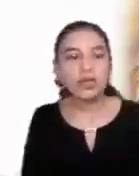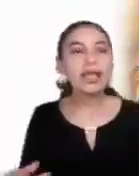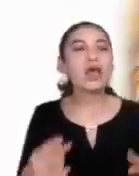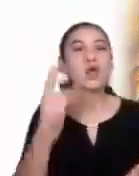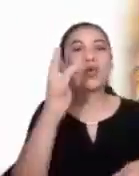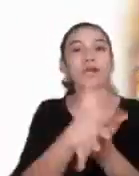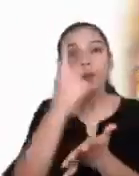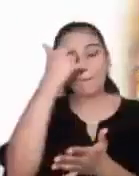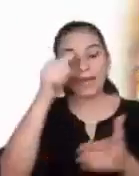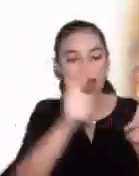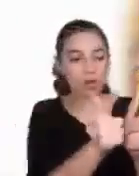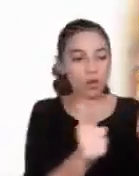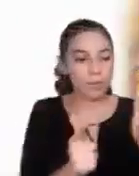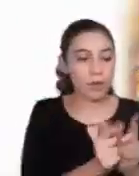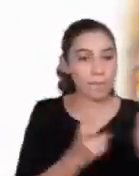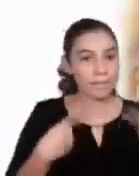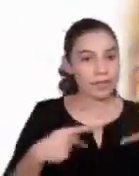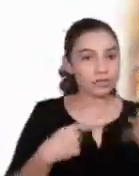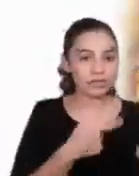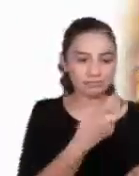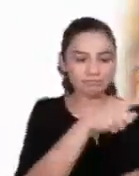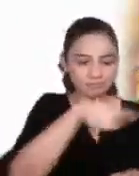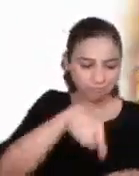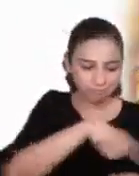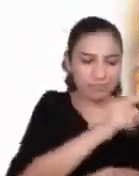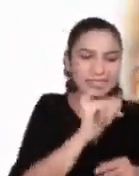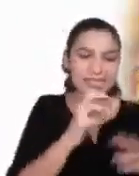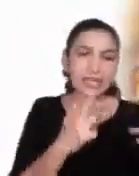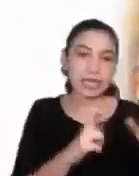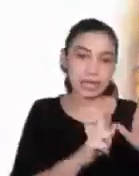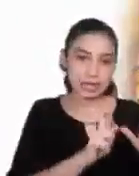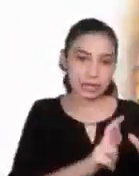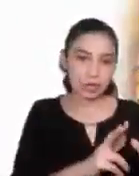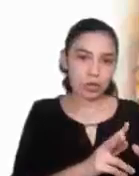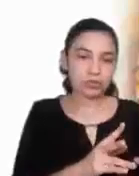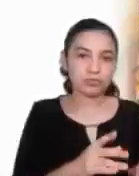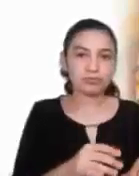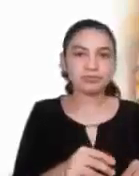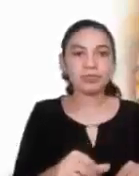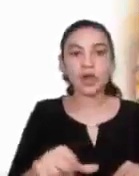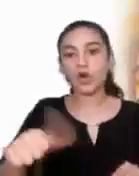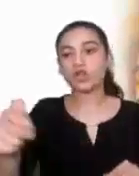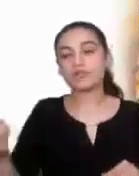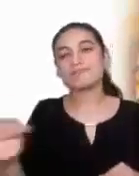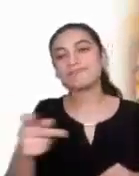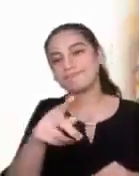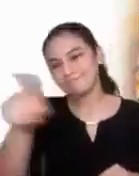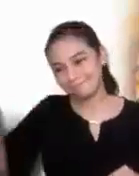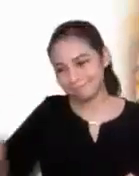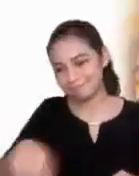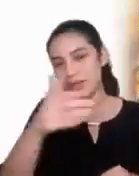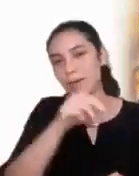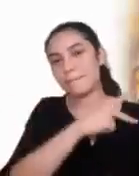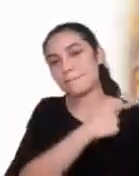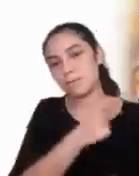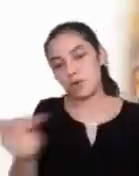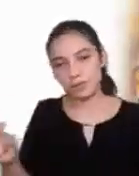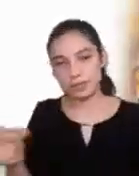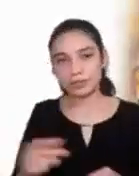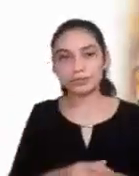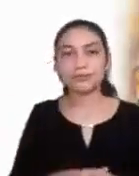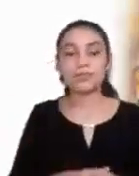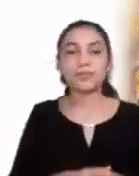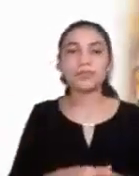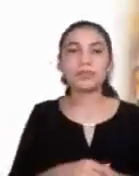miseria y pobreza. Nuestro planeta semidestruido y agotado nos grita que ha sido